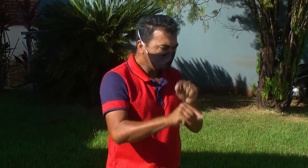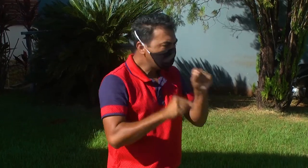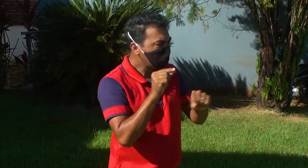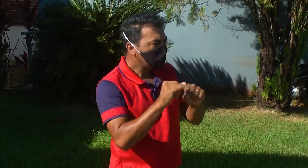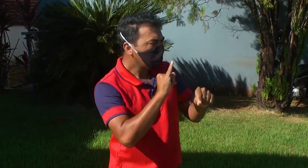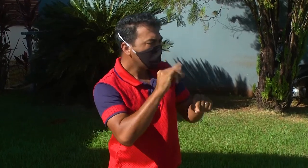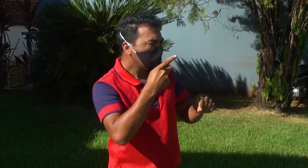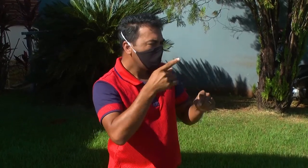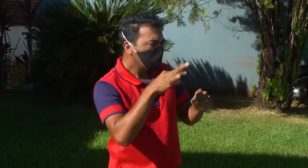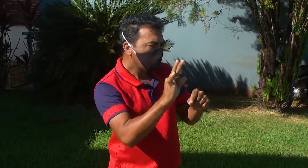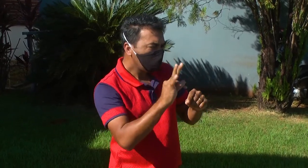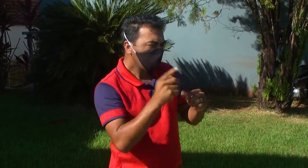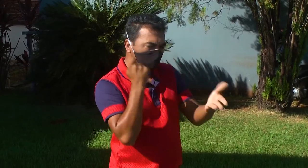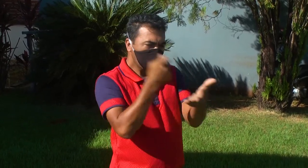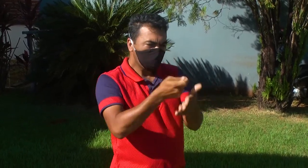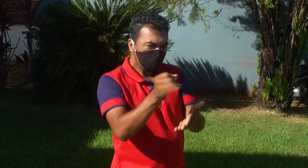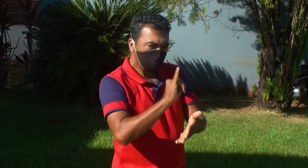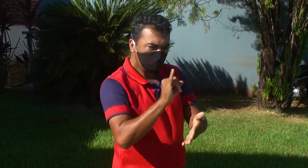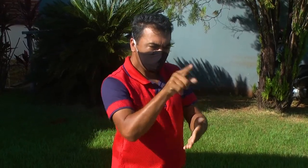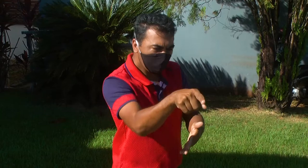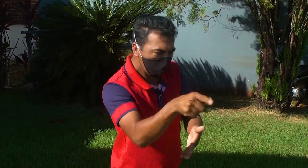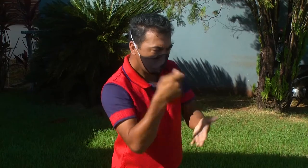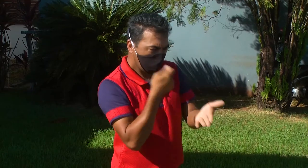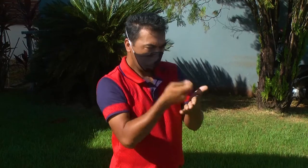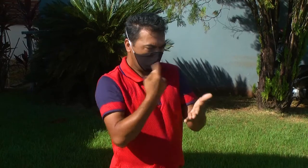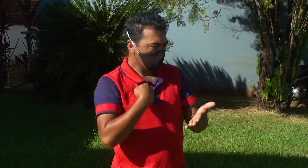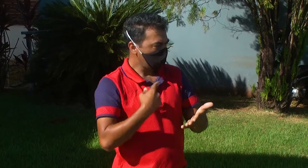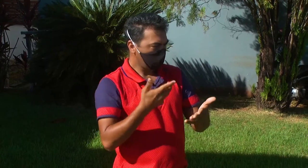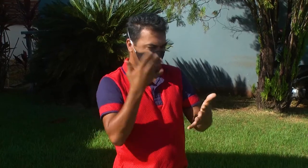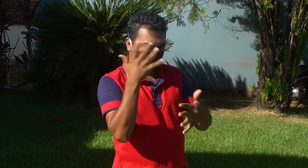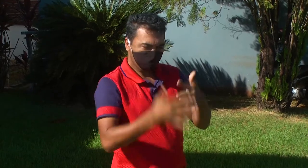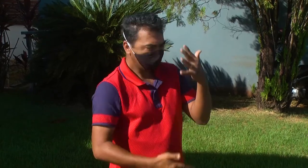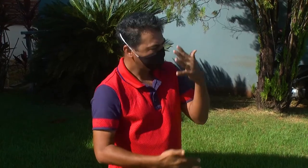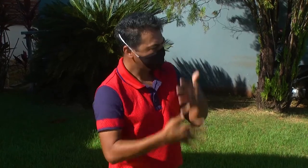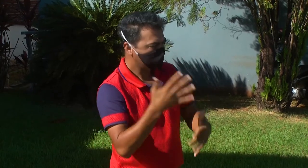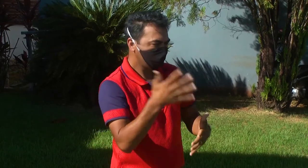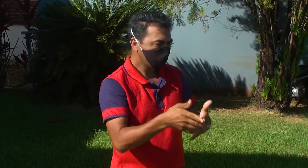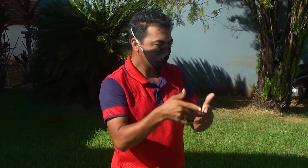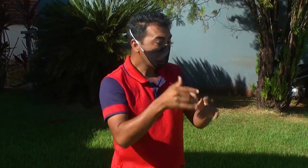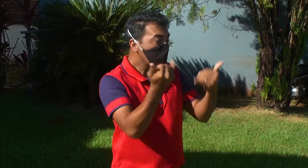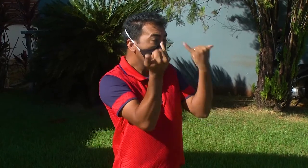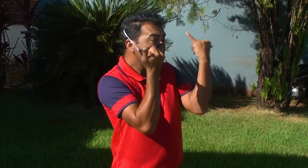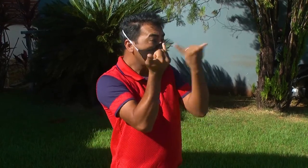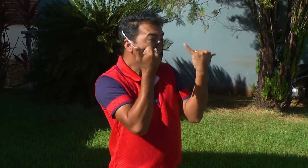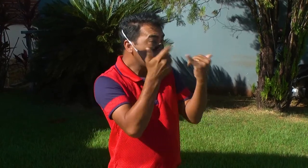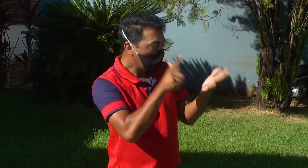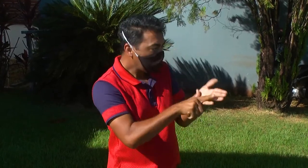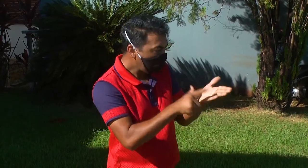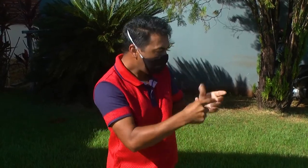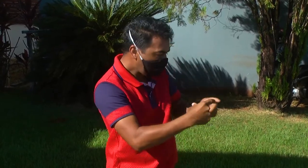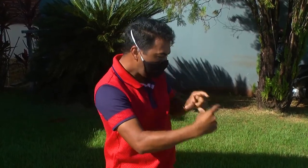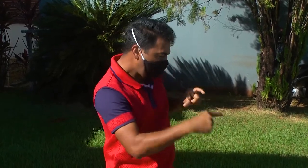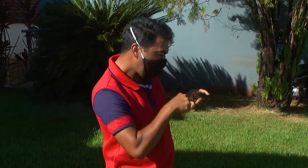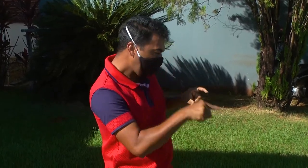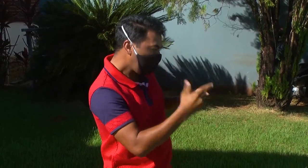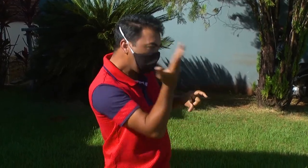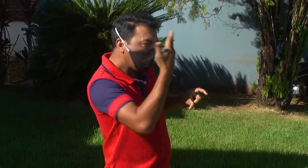terreno, né, para questionar a respeito dessas questões, do IPTU, e essa empresa também não contava com esse profissional,